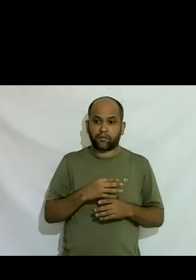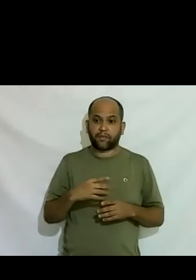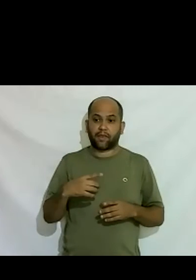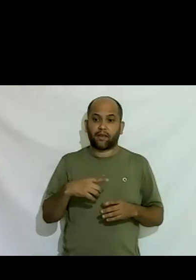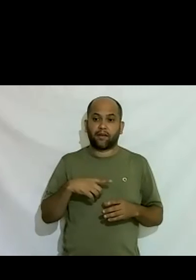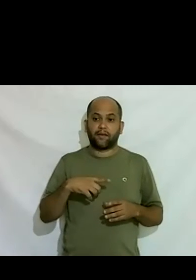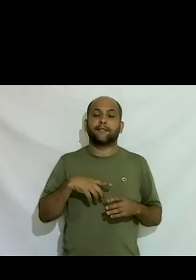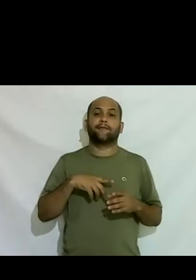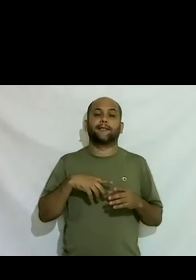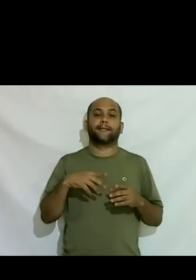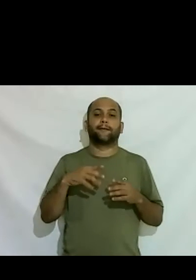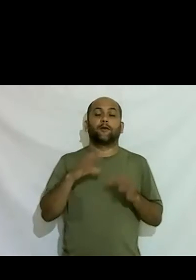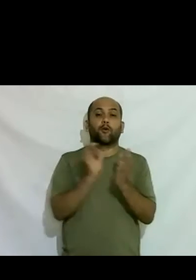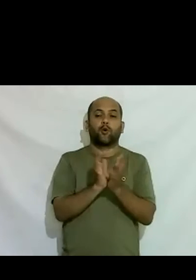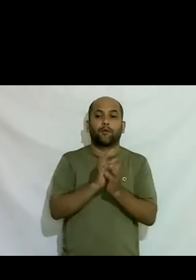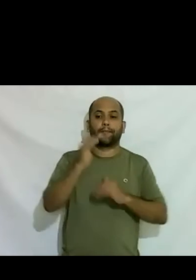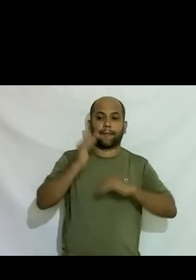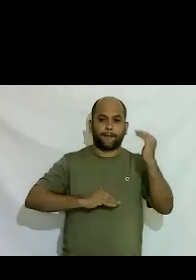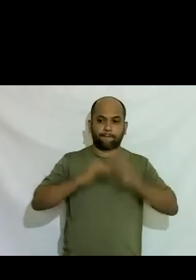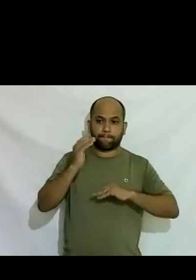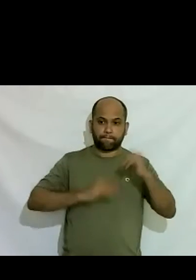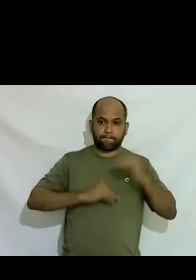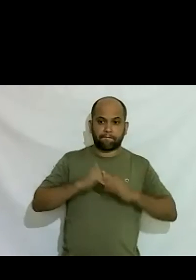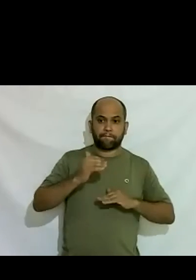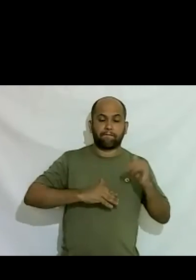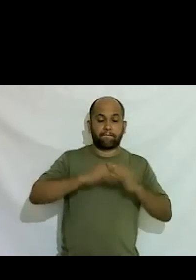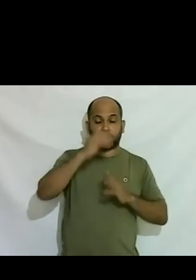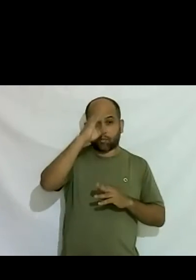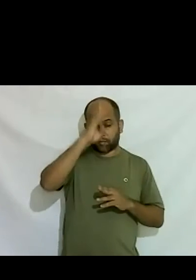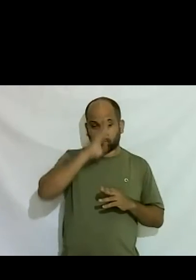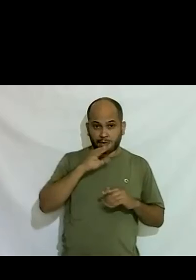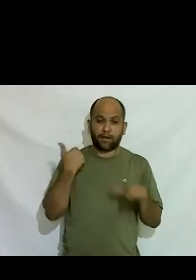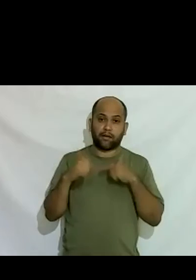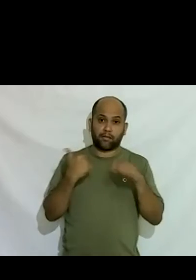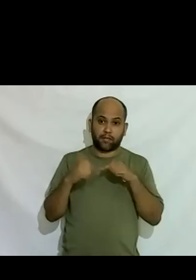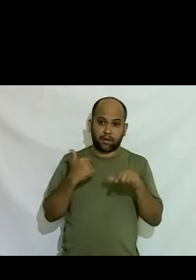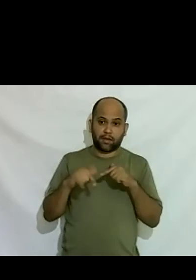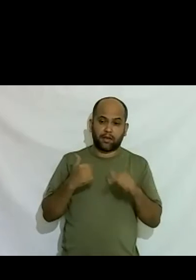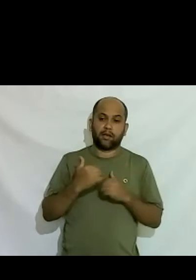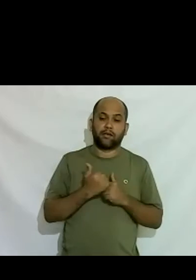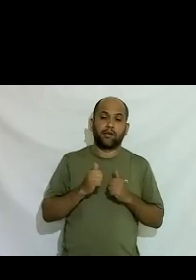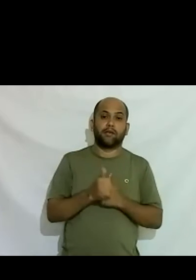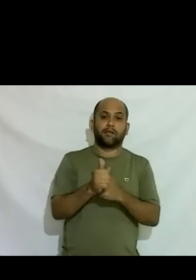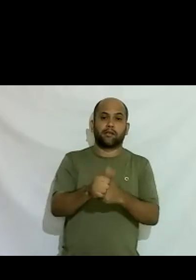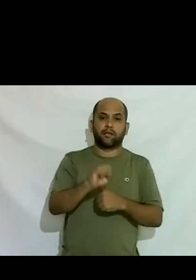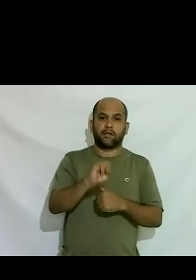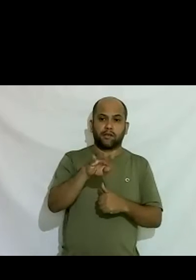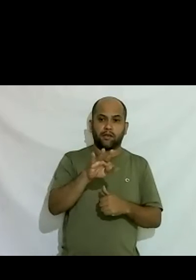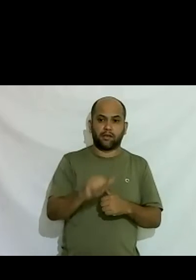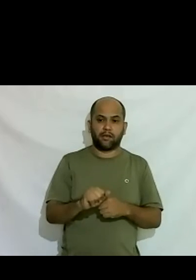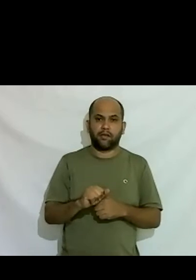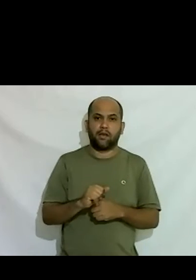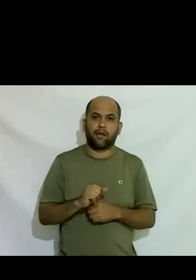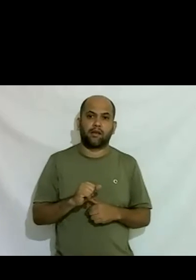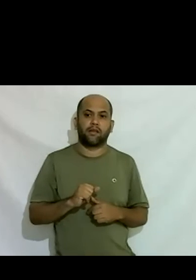hoje tem um grupo de profissionais gratuitamente que fazem esse trabalho de acompanhar o site de cuidar do site